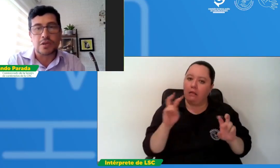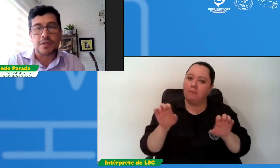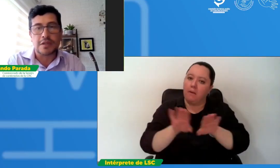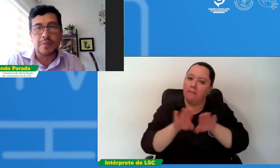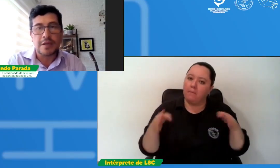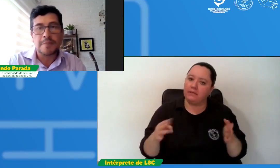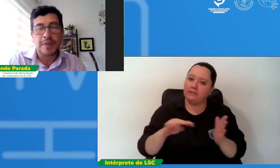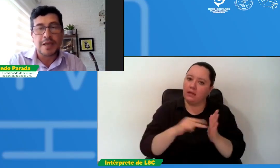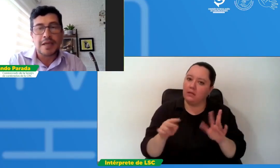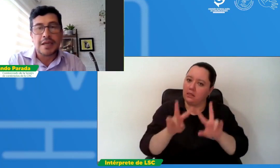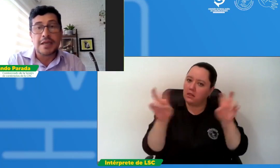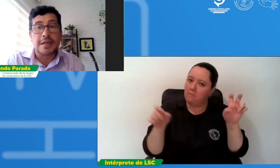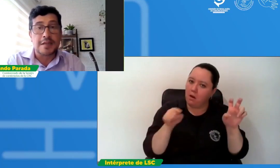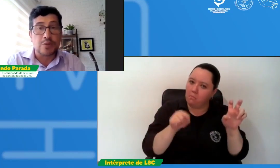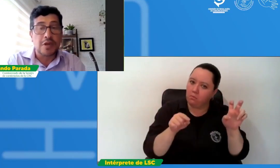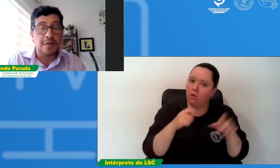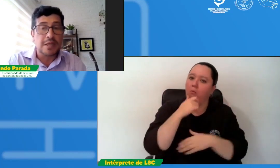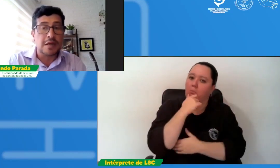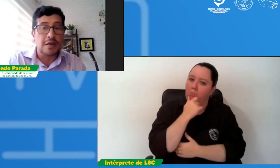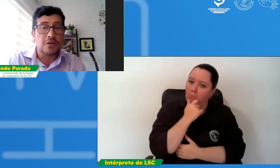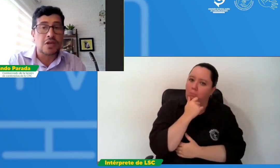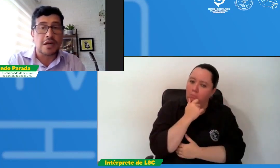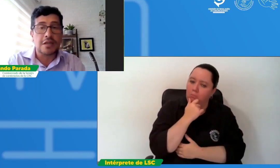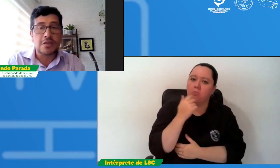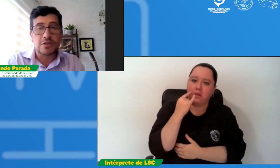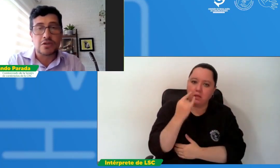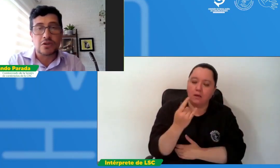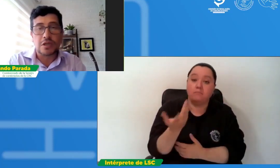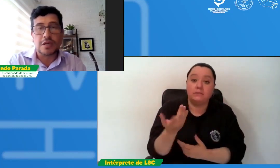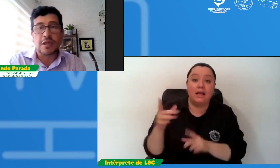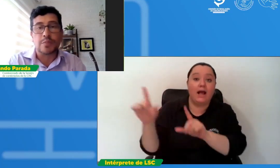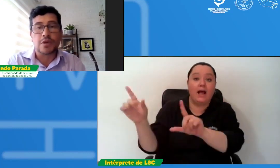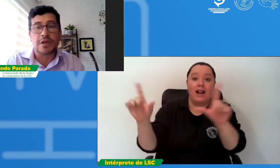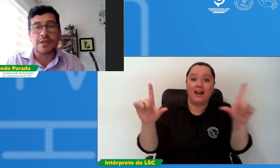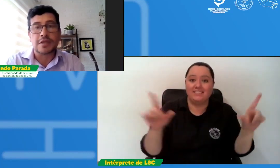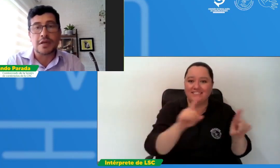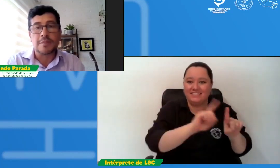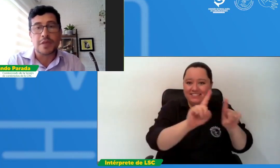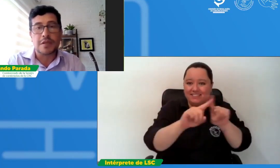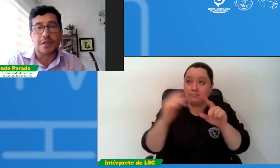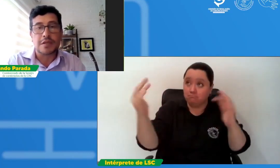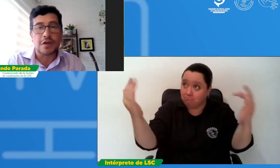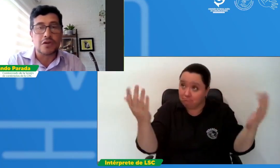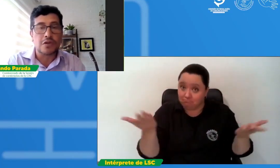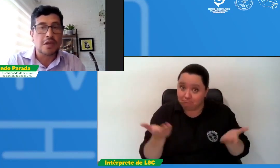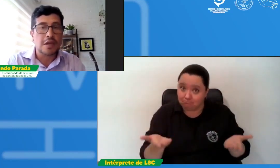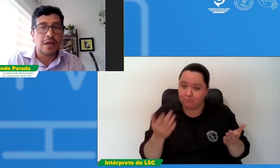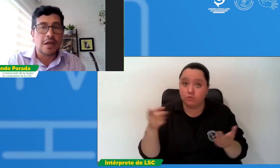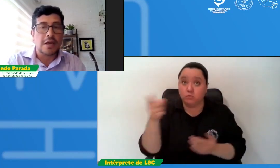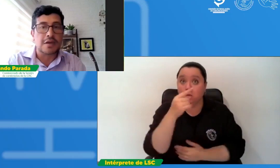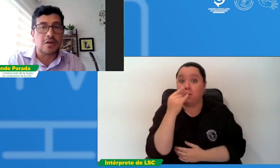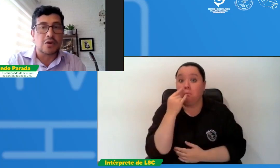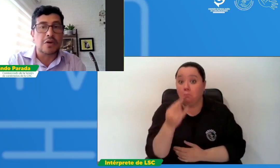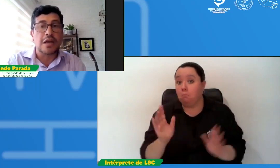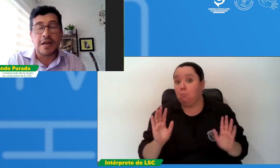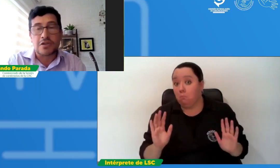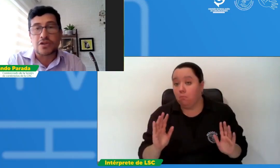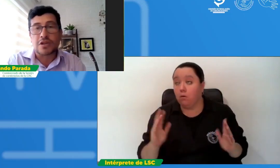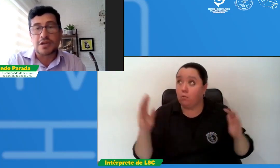este tema y que se pudiera invitar a los canales yo creería que pudieran estar interesados así como en las otras